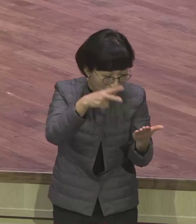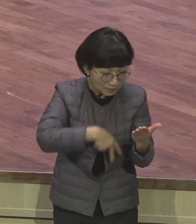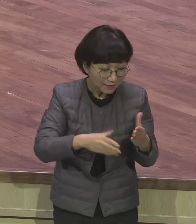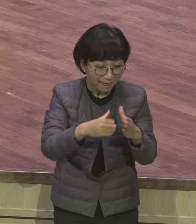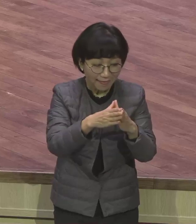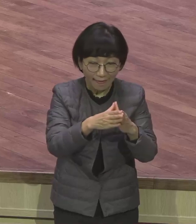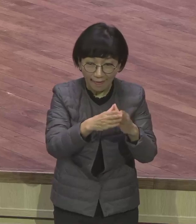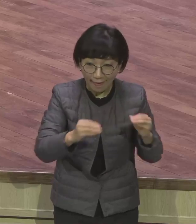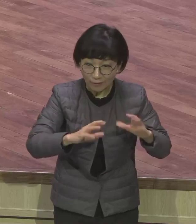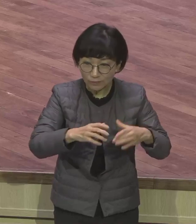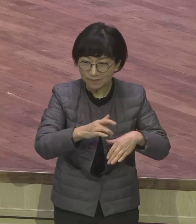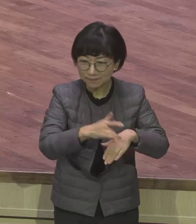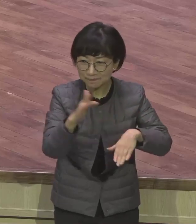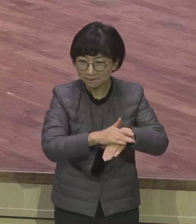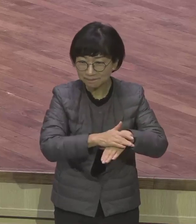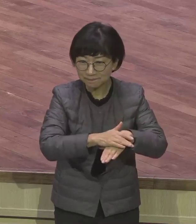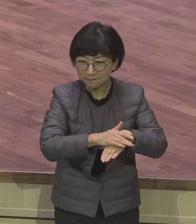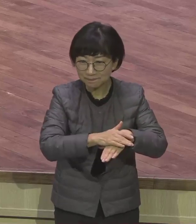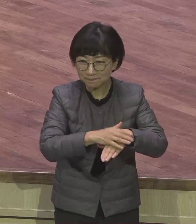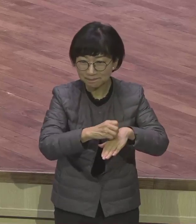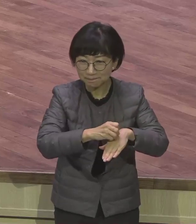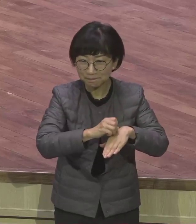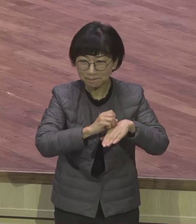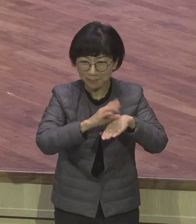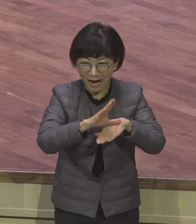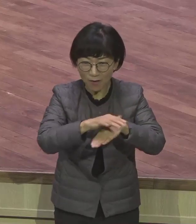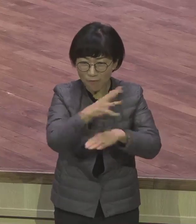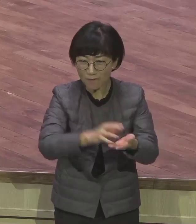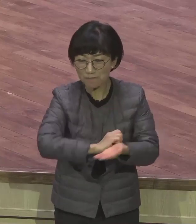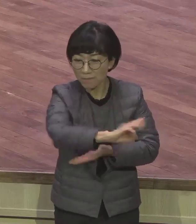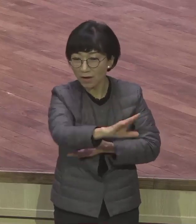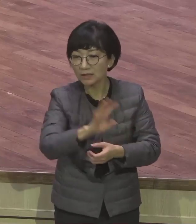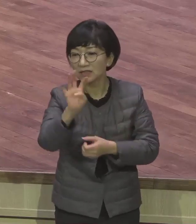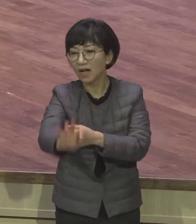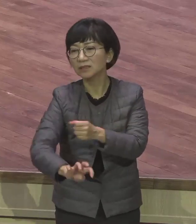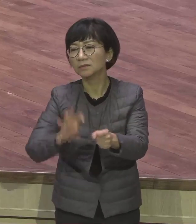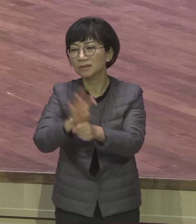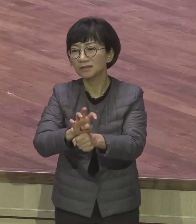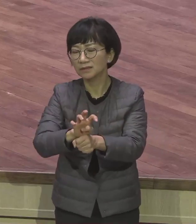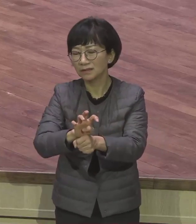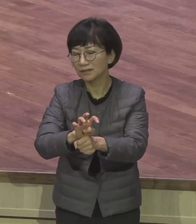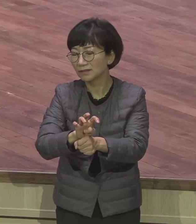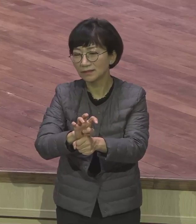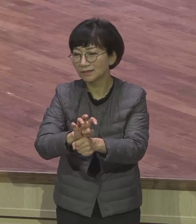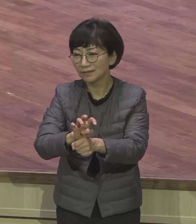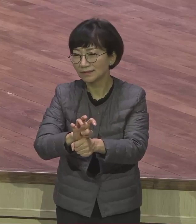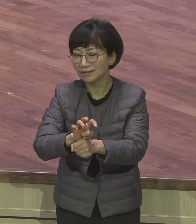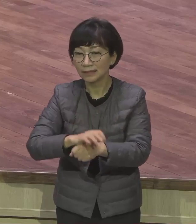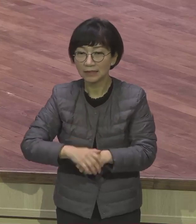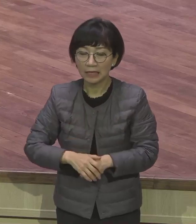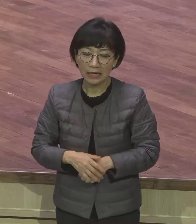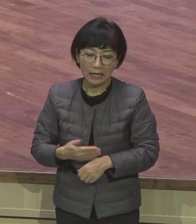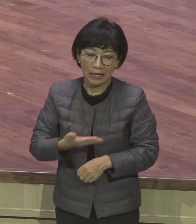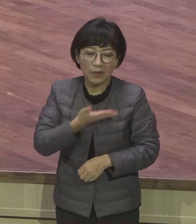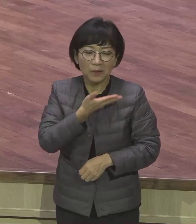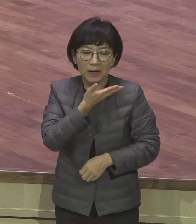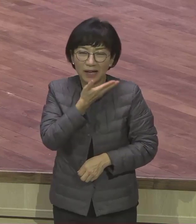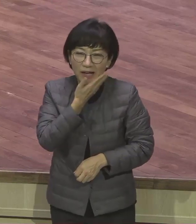체질이 안 빚어가지고 다시 말하면 예틀을 못 깨는 거예요 깨지를 못해 미련이 있었어 아까웠어 억울해서